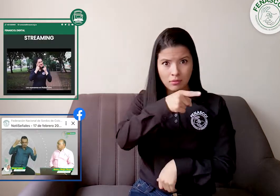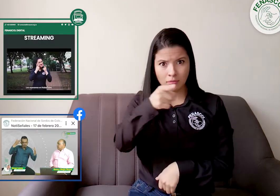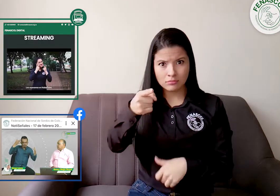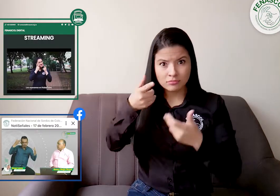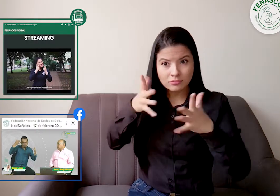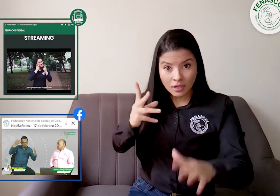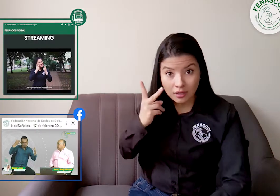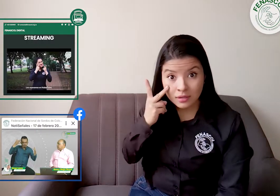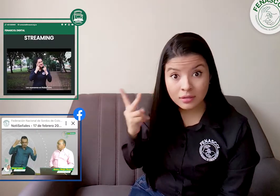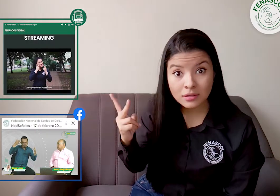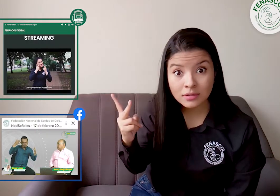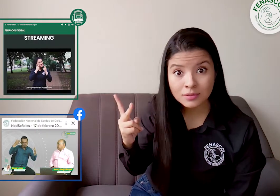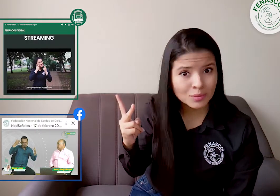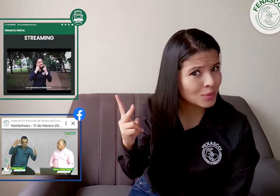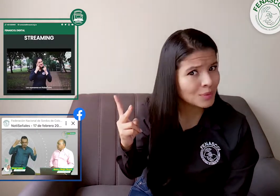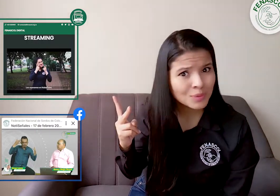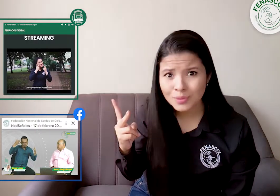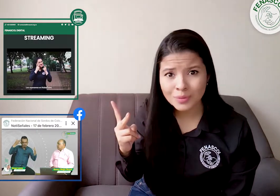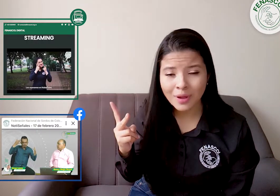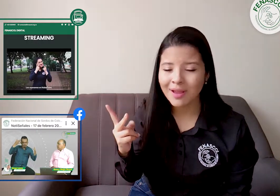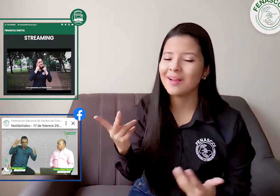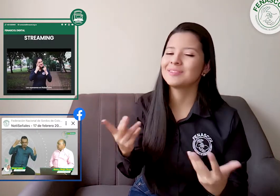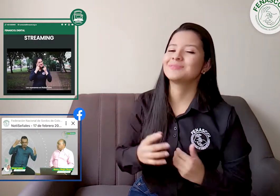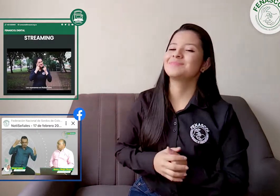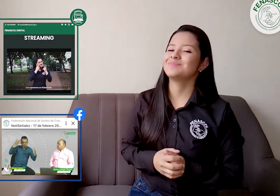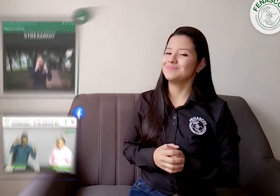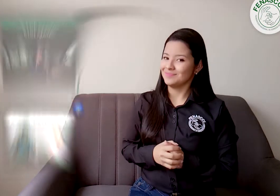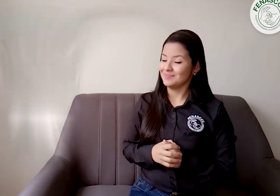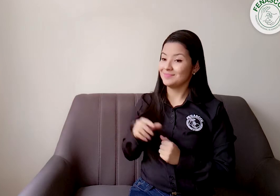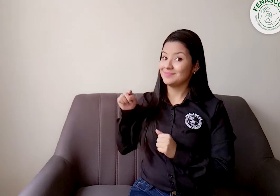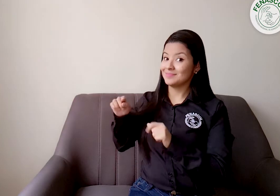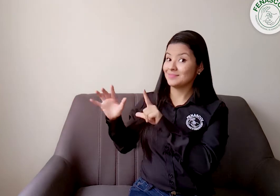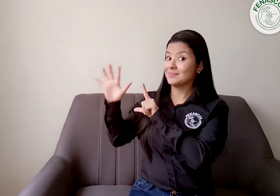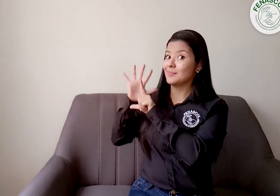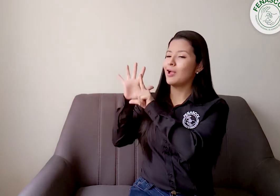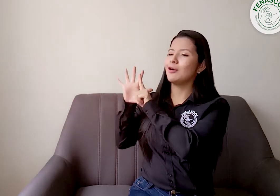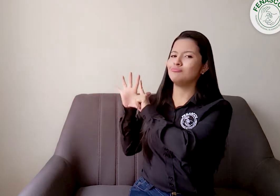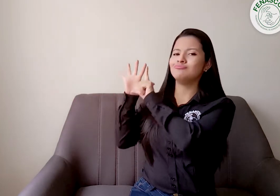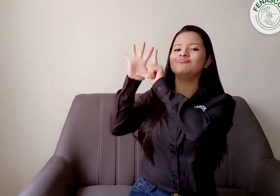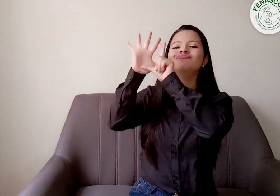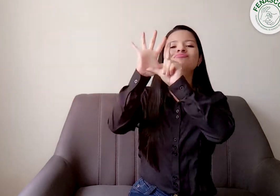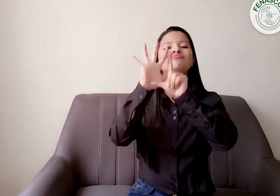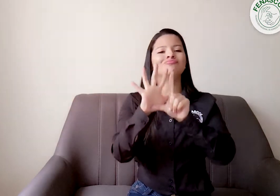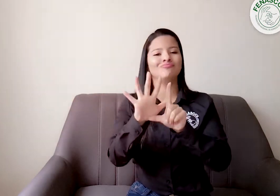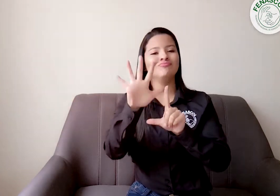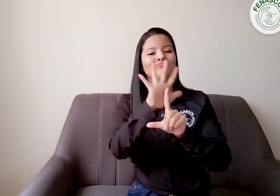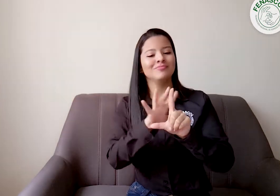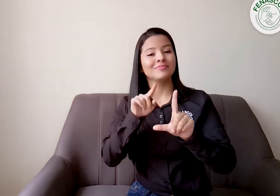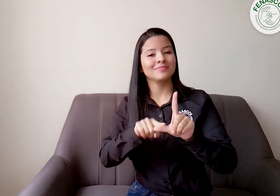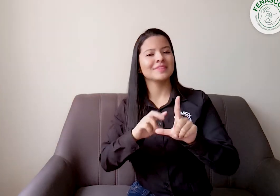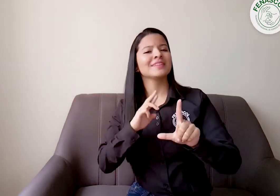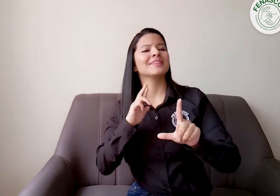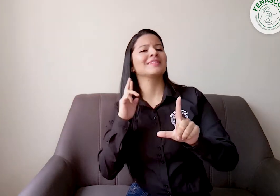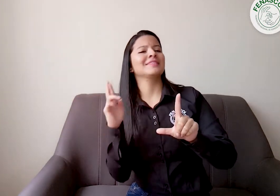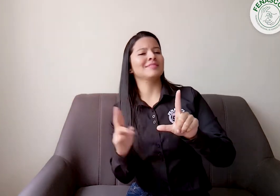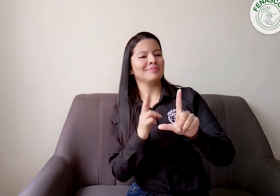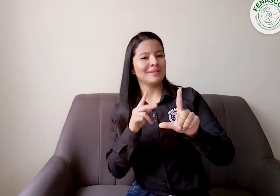¿La pudieron ver? ¿No? Si no la han visto, podrán ver la repetición